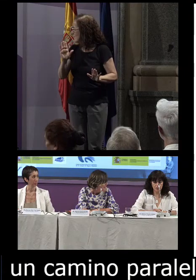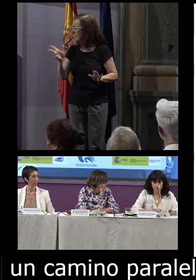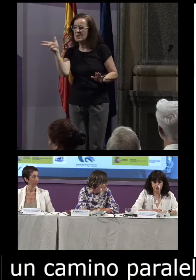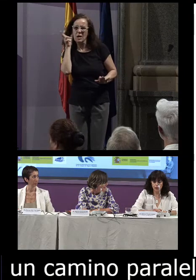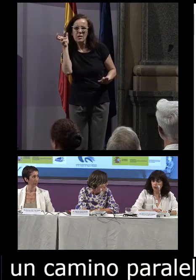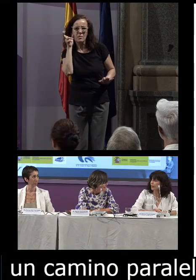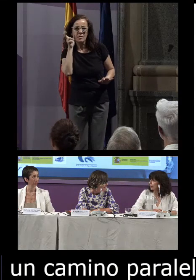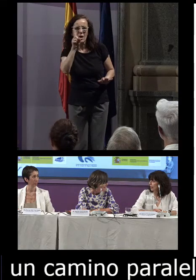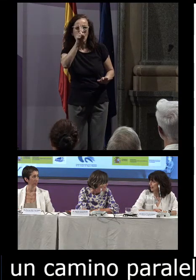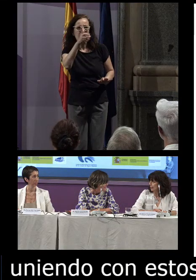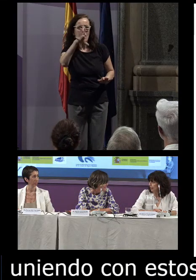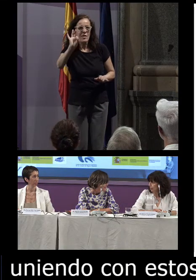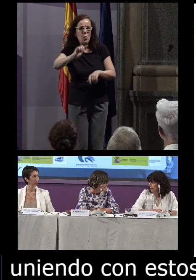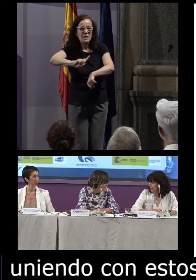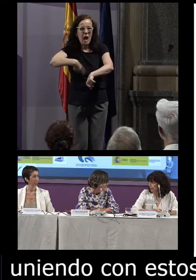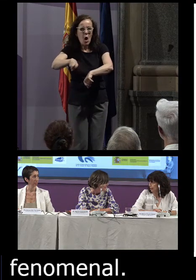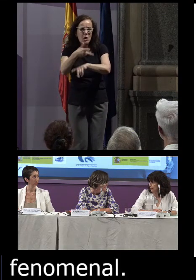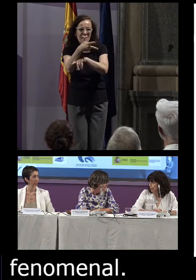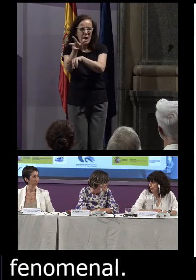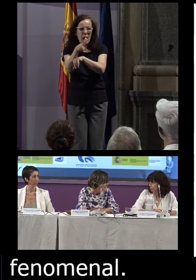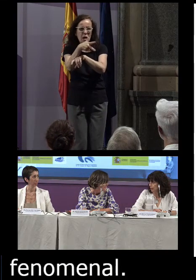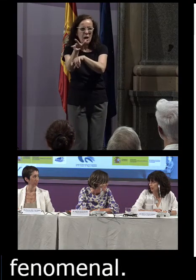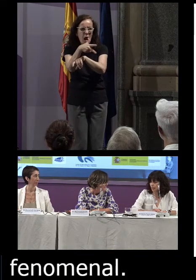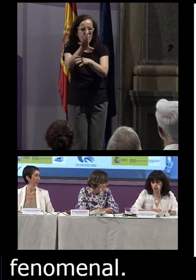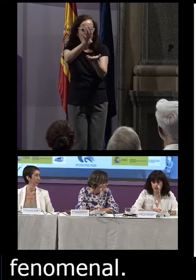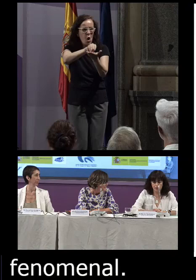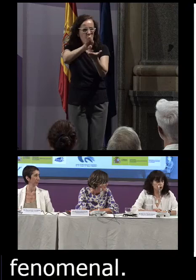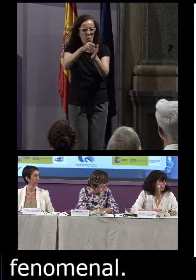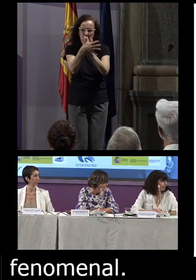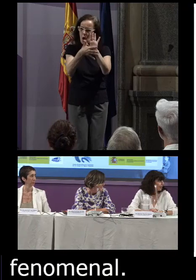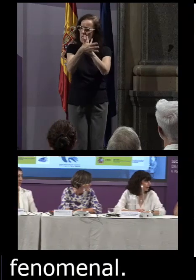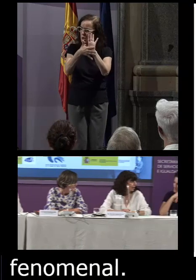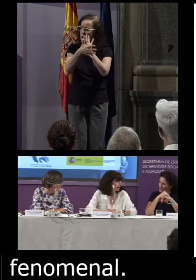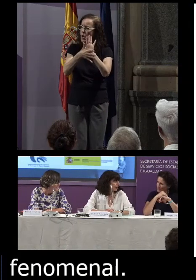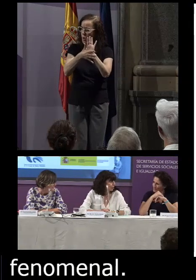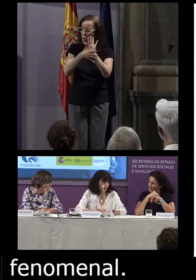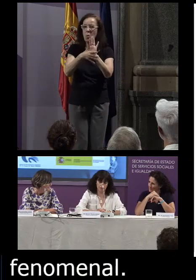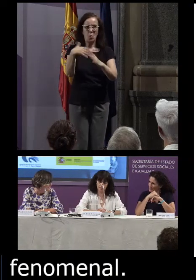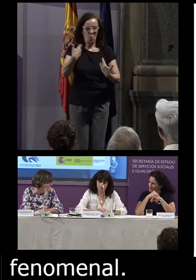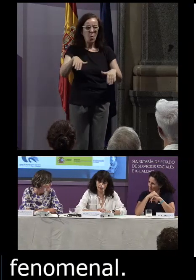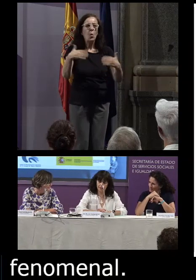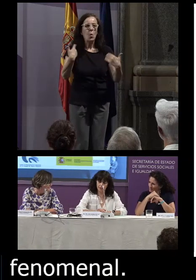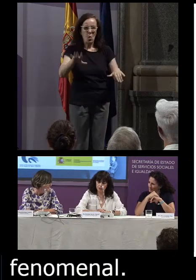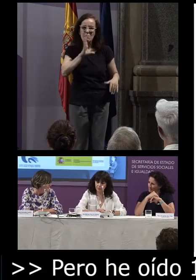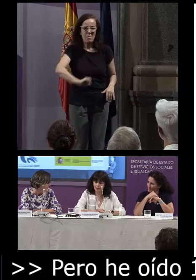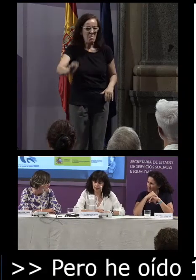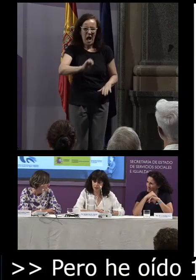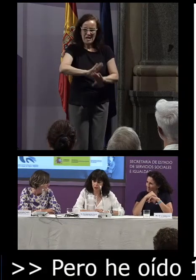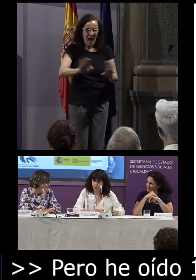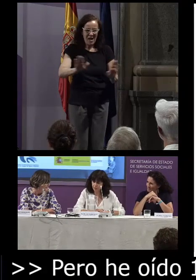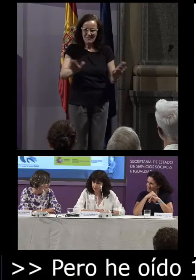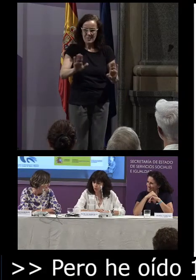150 horas de grabación ya en el corpus de lengua de signos española y eso es una maravilla y 9